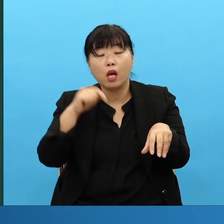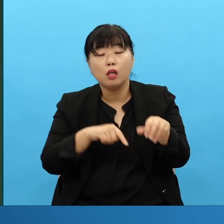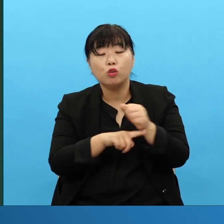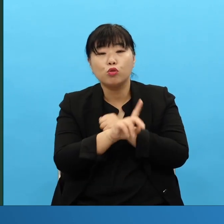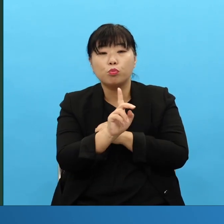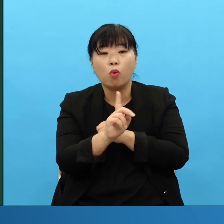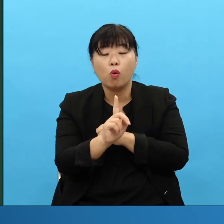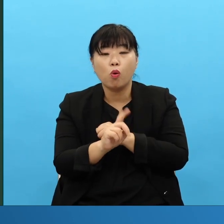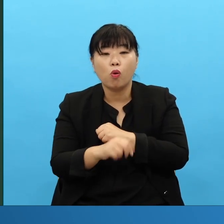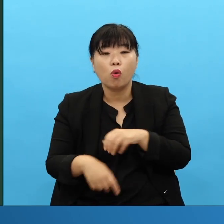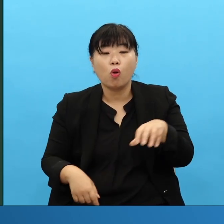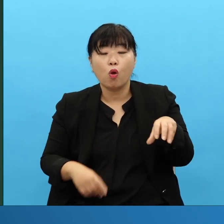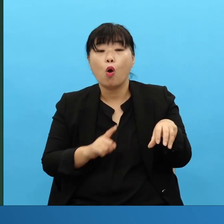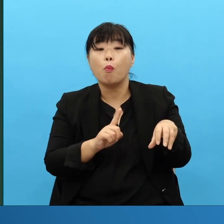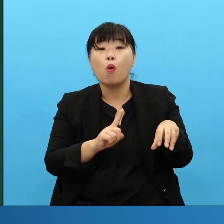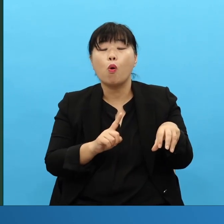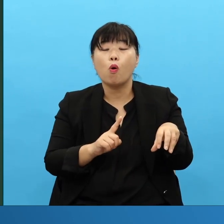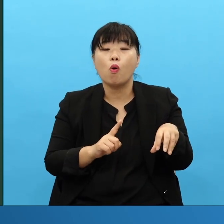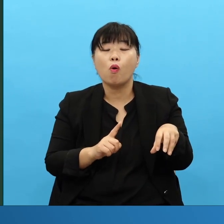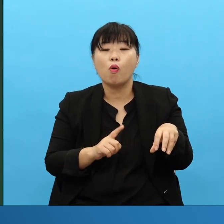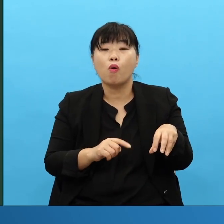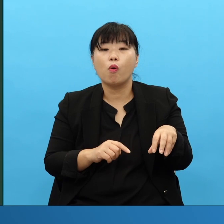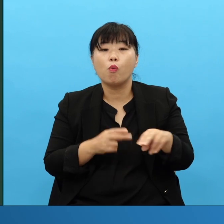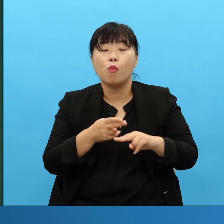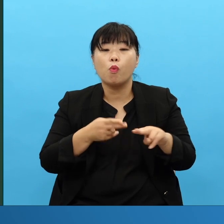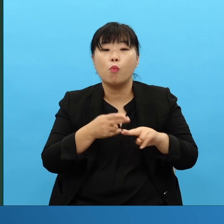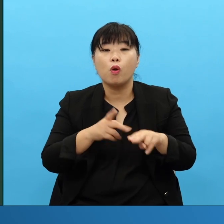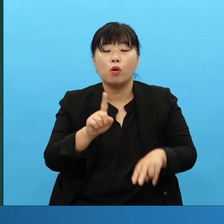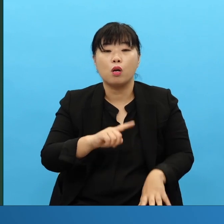그 집에는 뭐 하느냐 오리 백수회